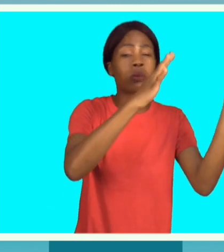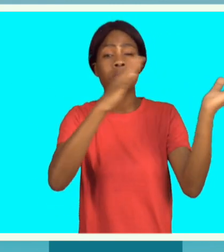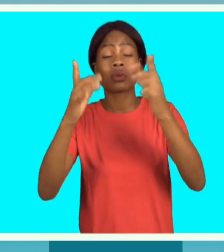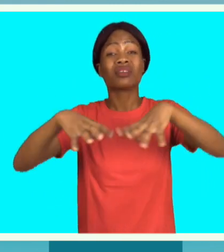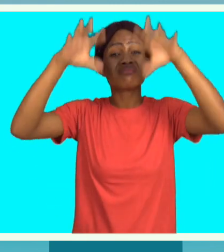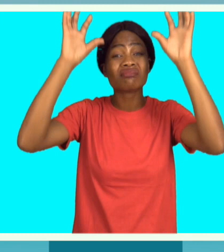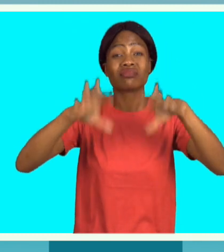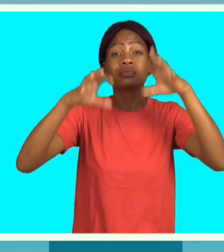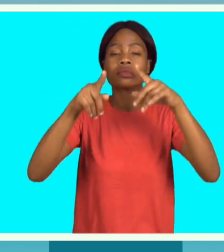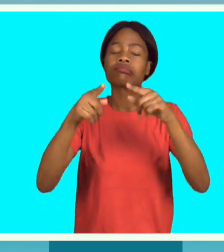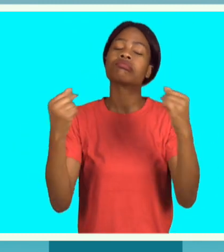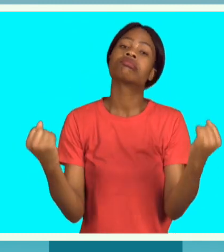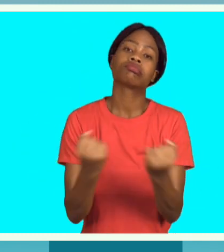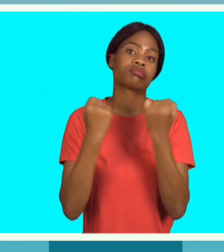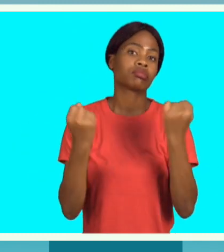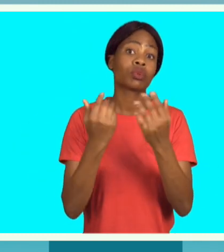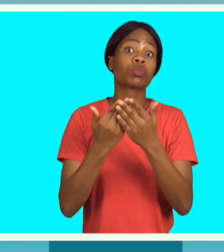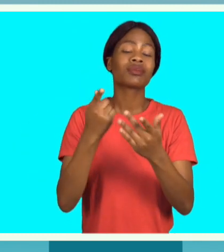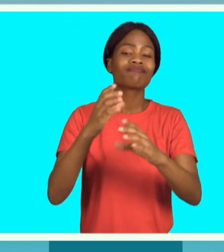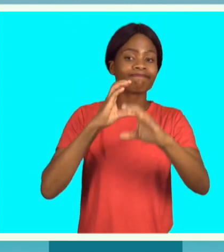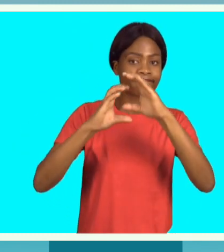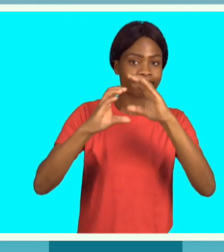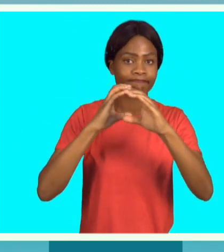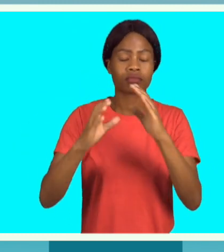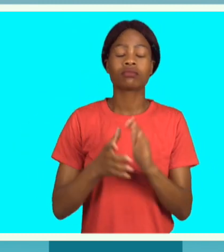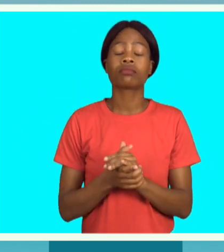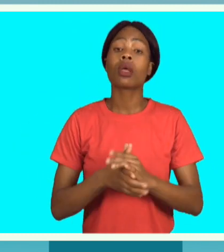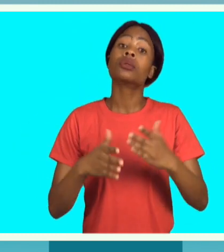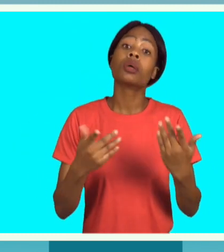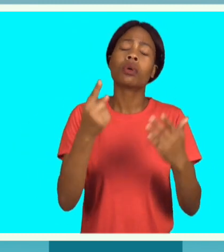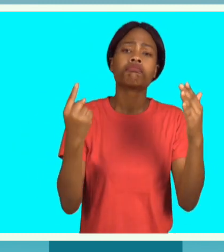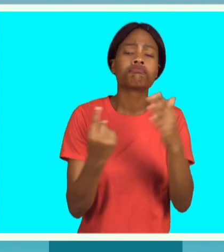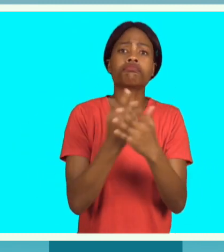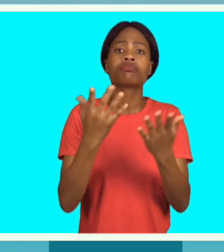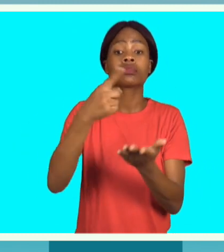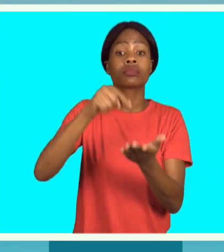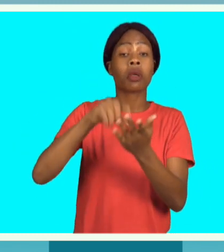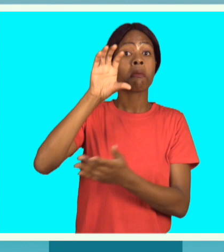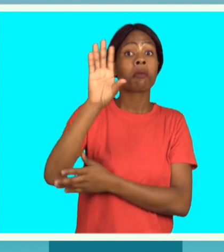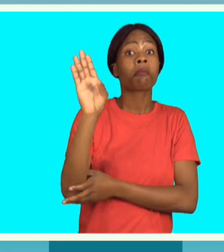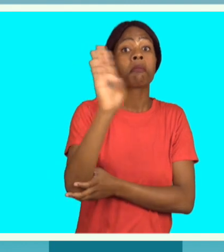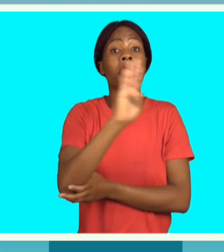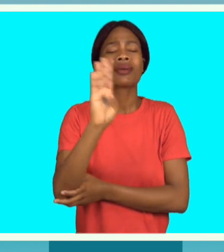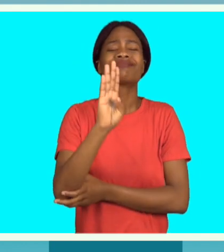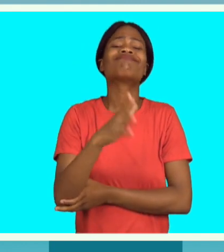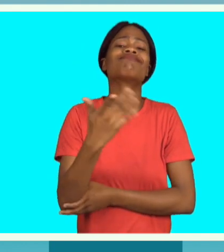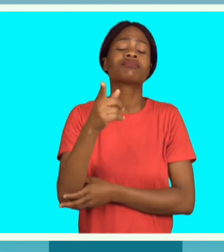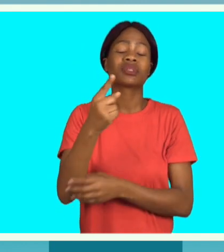comunicação em períodos de emergência. O treinamento aconteceu na cidade da Beira e visa garantir uma comunicação